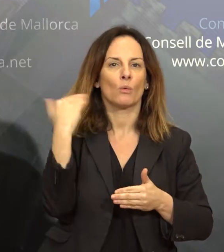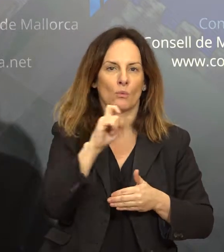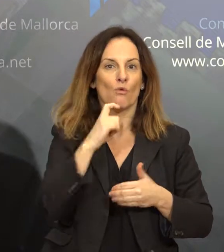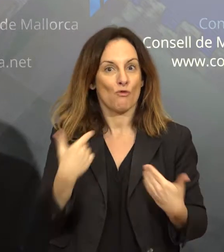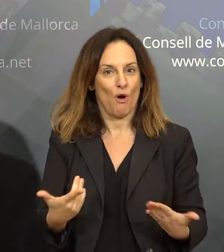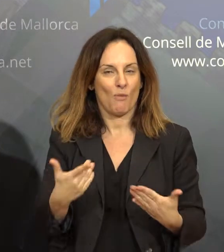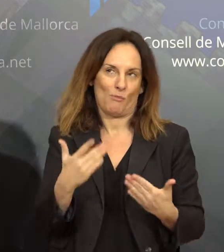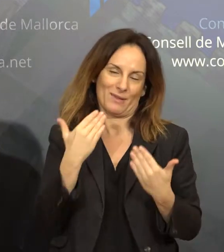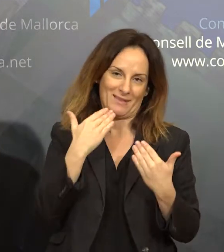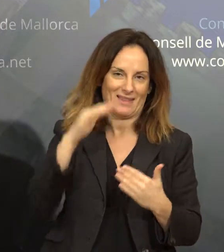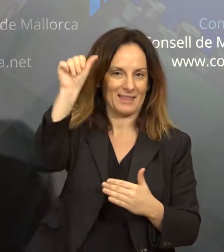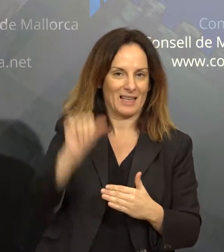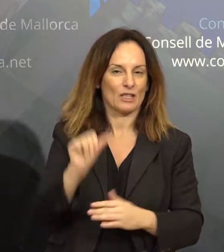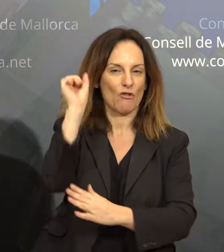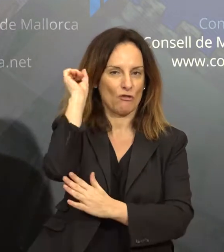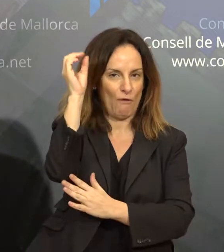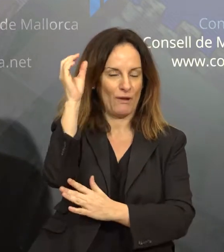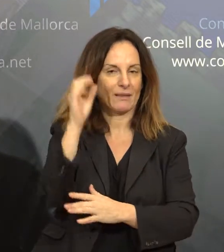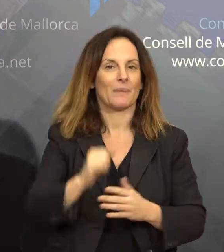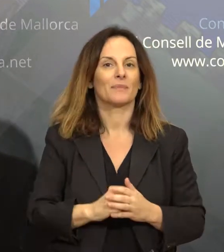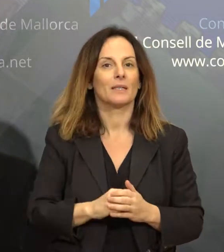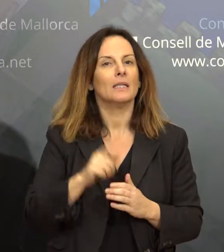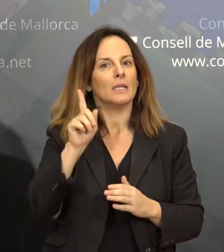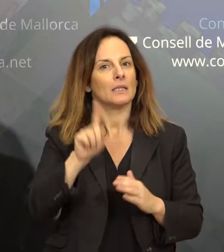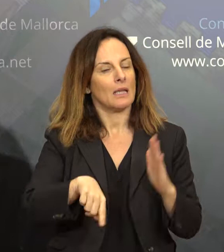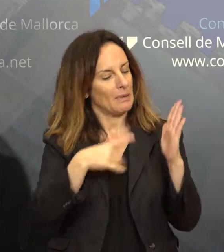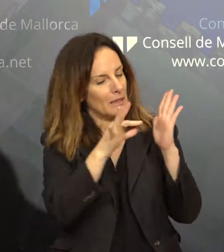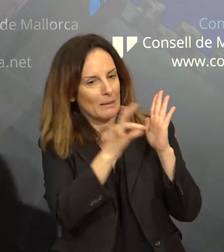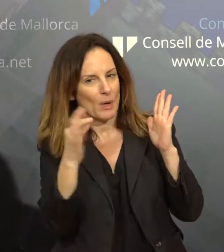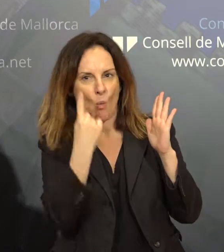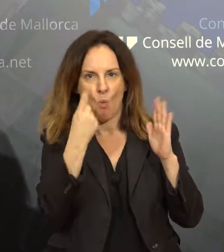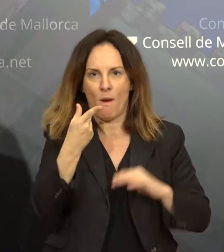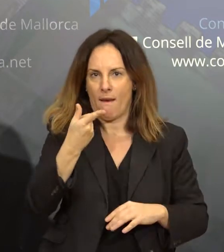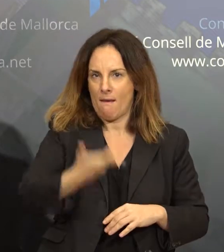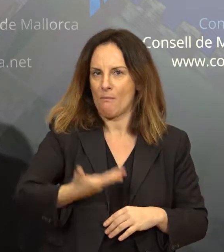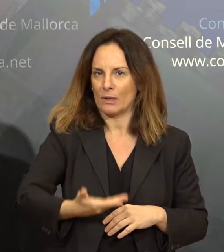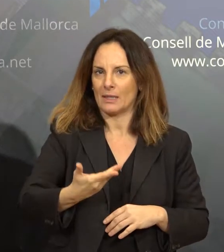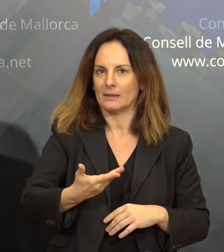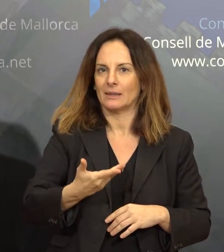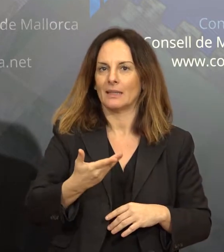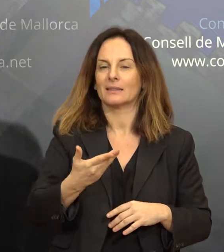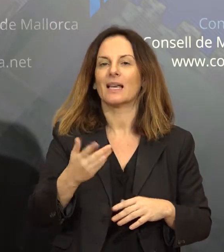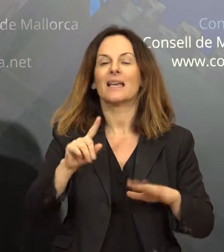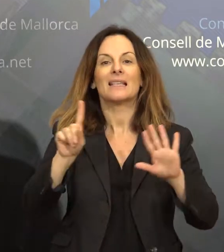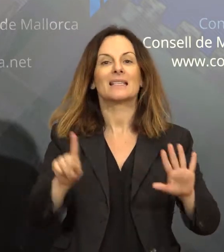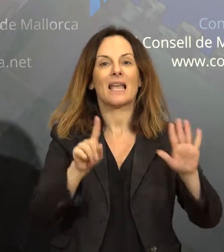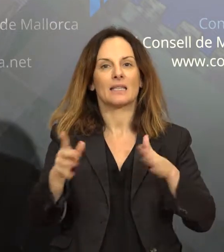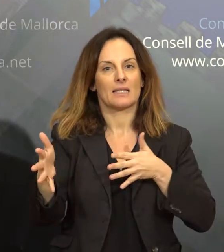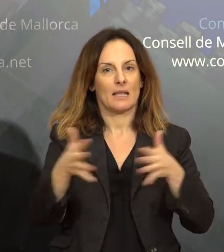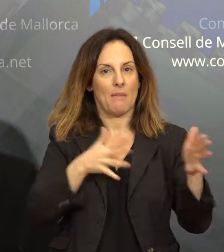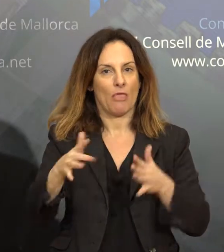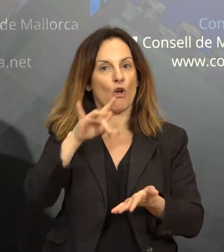Vull destacar també un acte que crec que és especial, que es farà el 6 de març a la sala de plans,